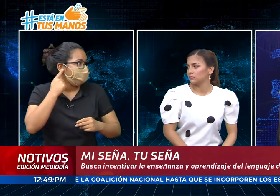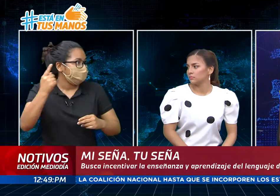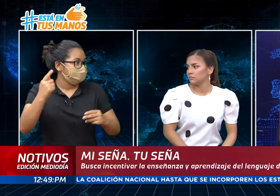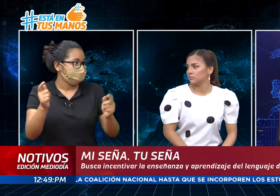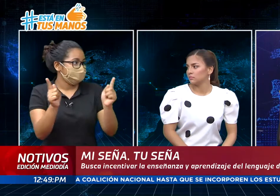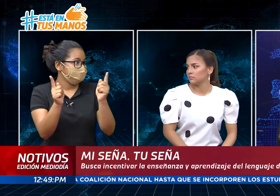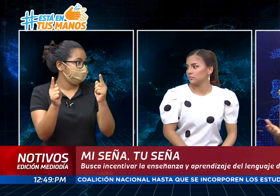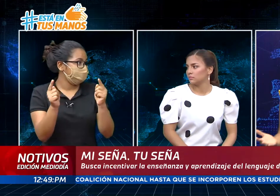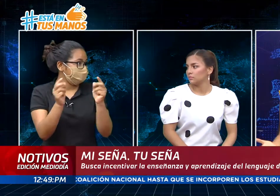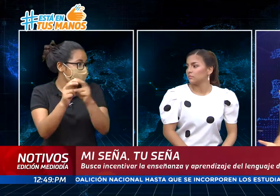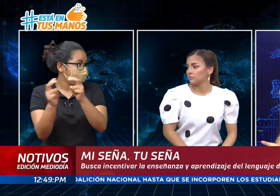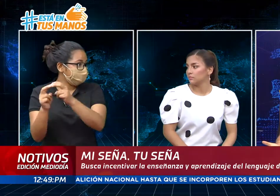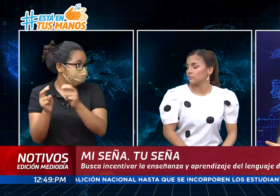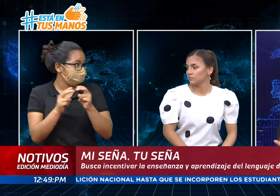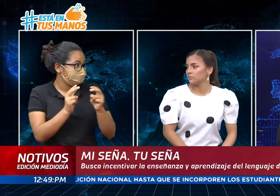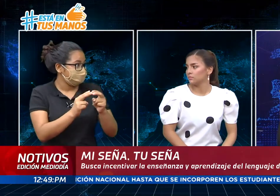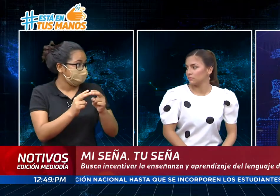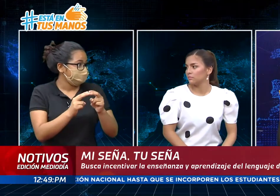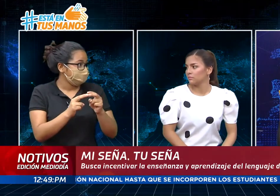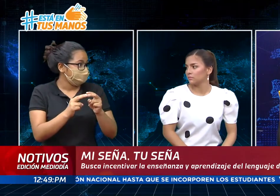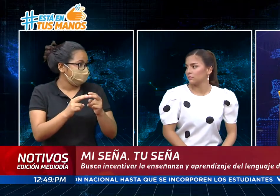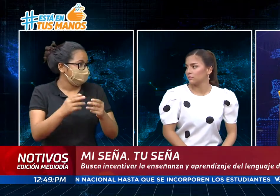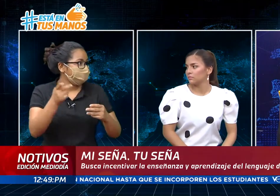que pueda abrirse este tipo de espacios como el que hoy se está haciendo.